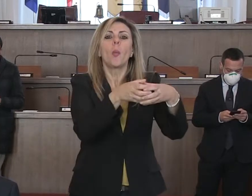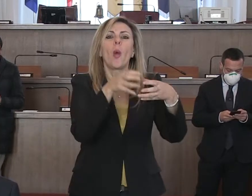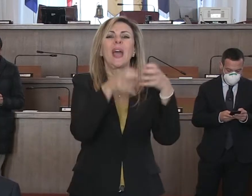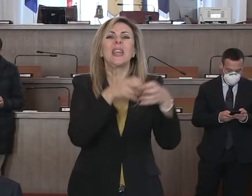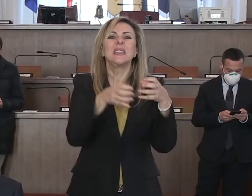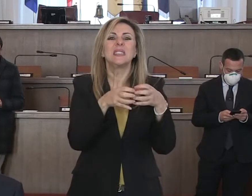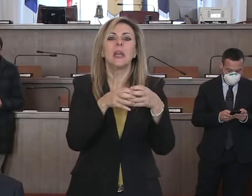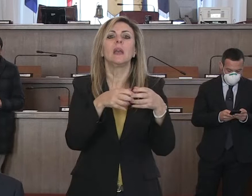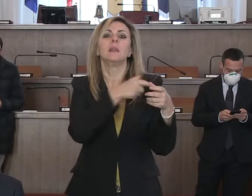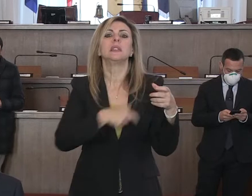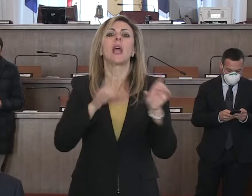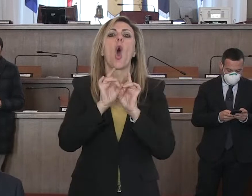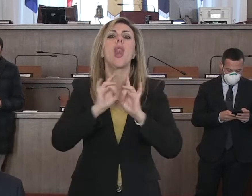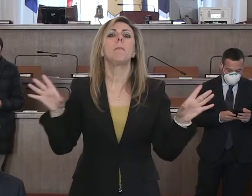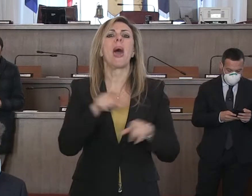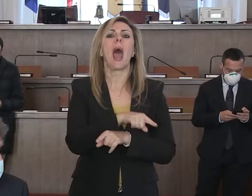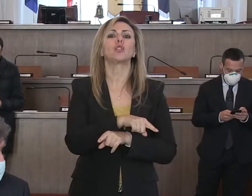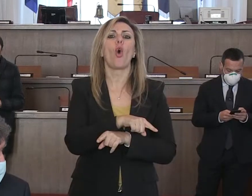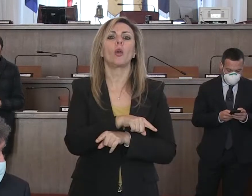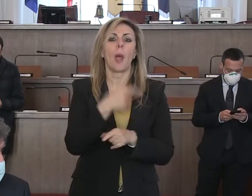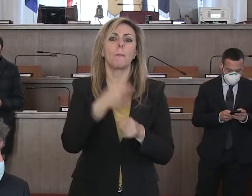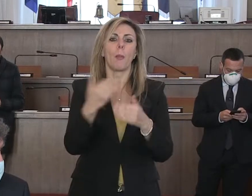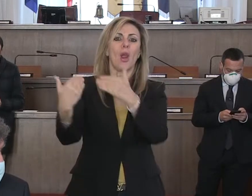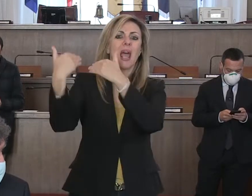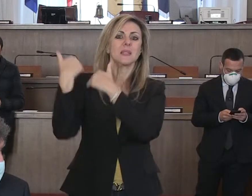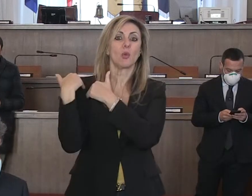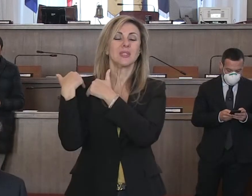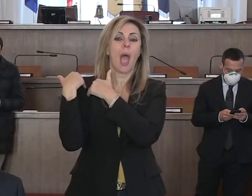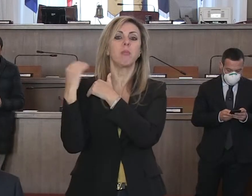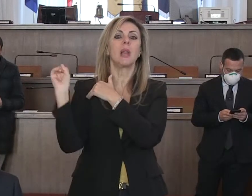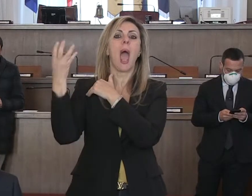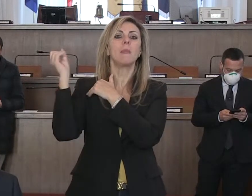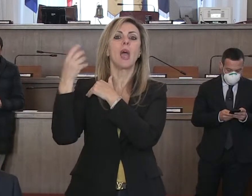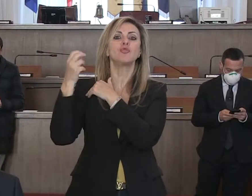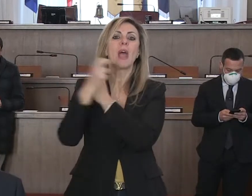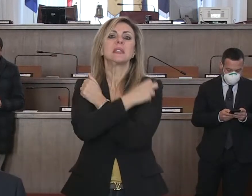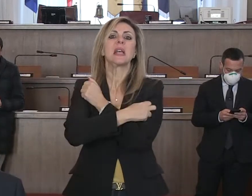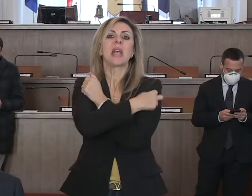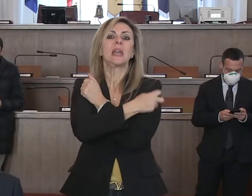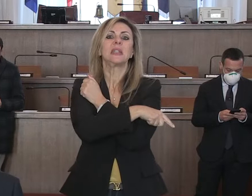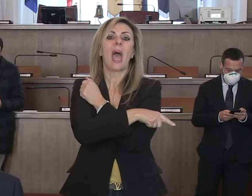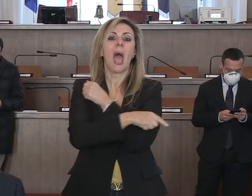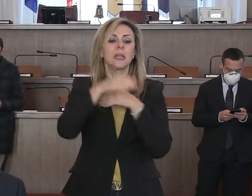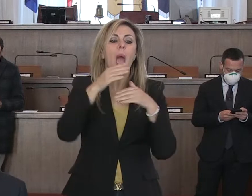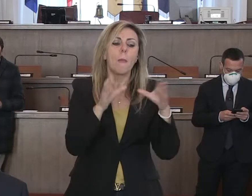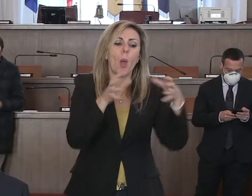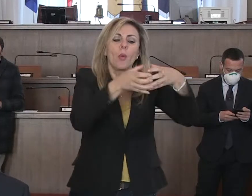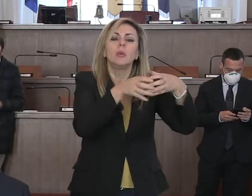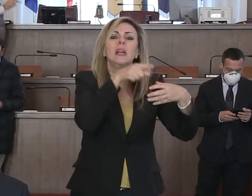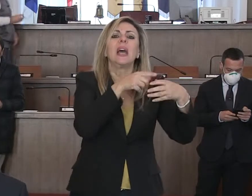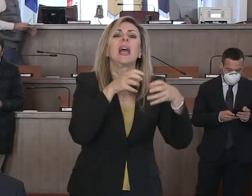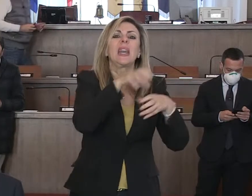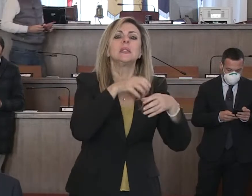Liberatore e il responsabile dell'emergenza sanitaria di questa struttura di crisi è il